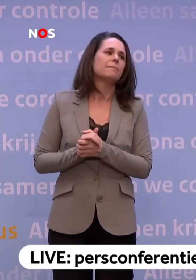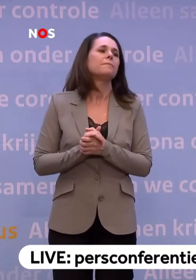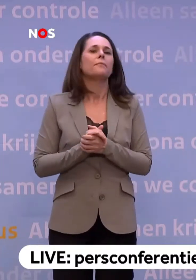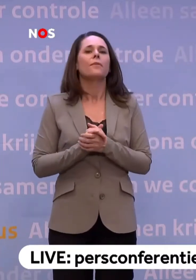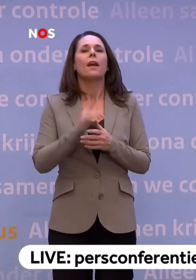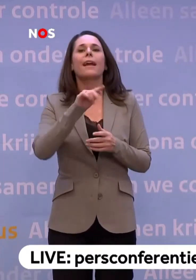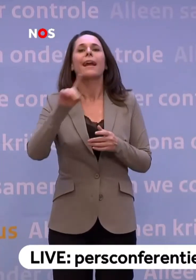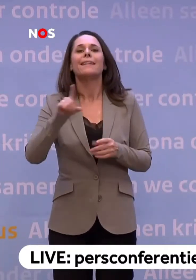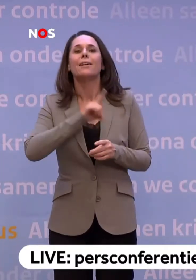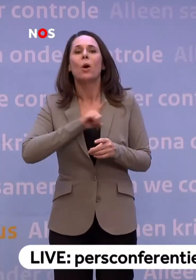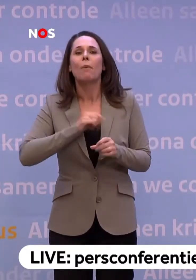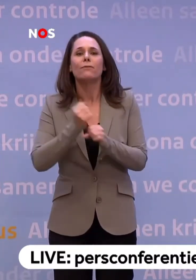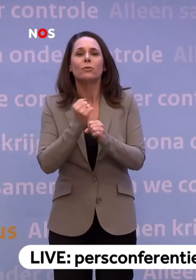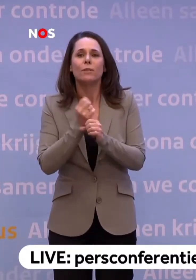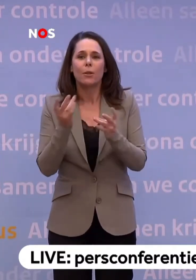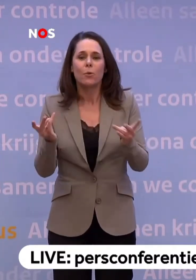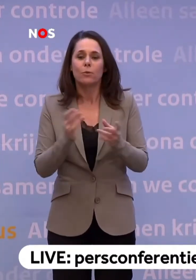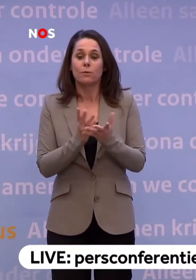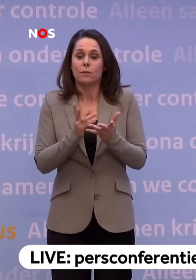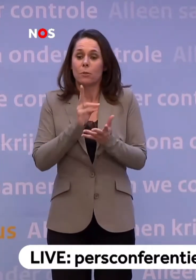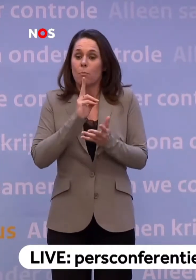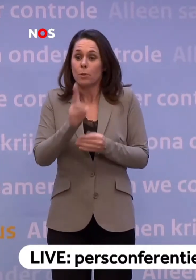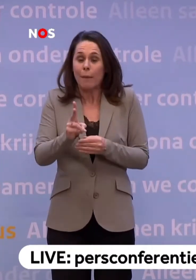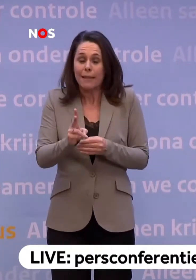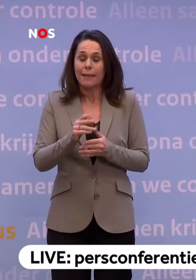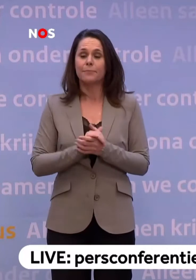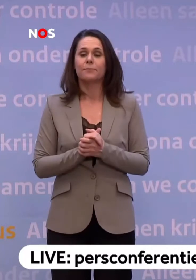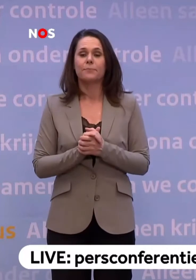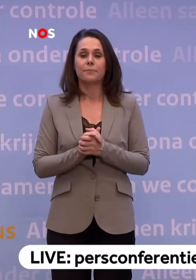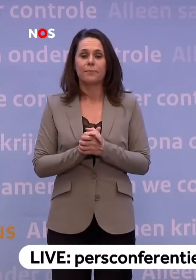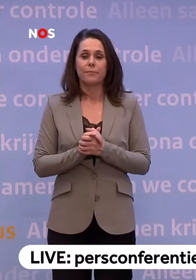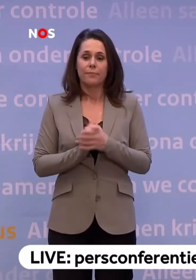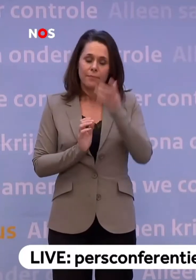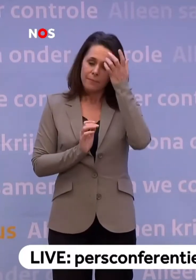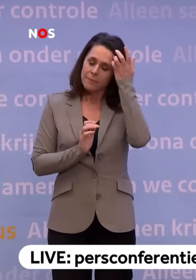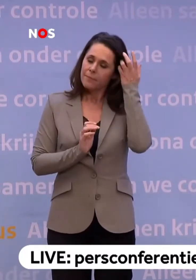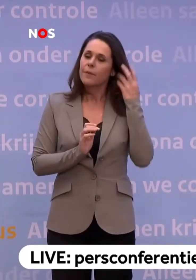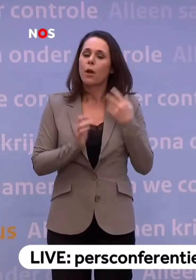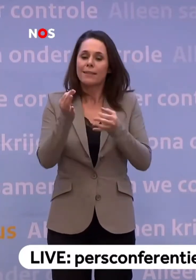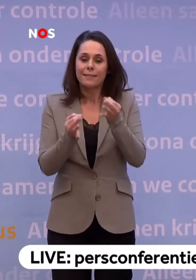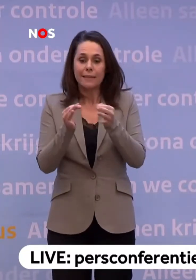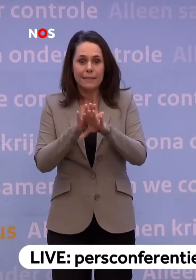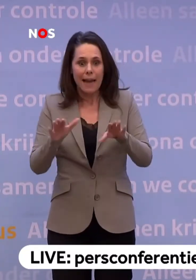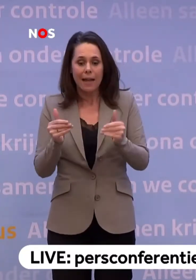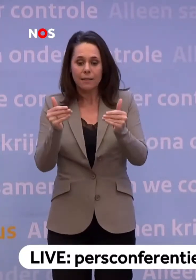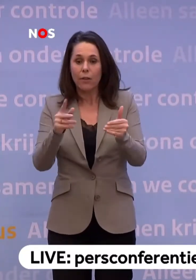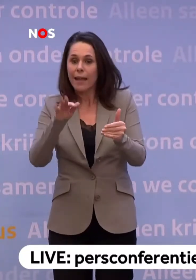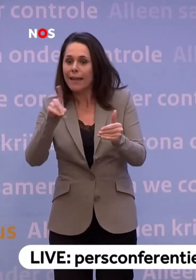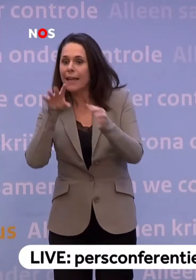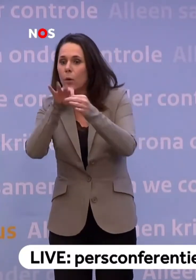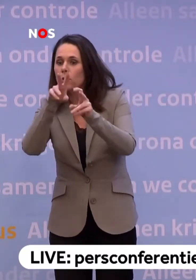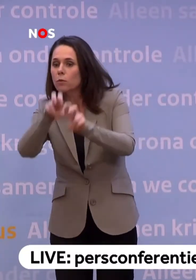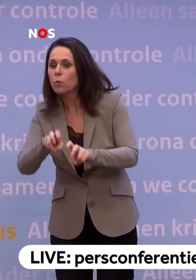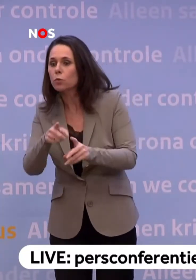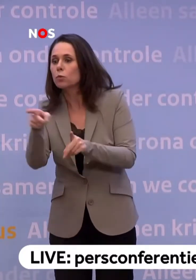normaal functioneert... ...is dat als zich een besmetting voordoet... ...dat na de test de GGD het contactonderzoek doet. Dus die helpt